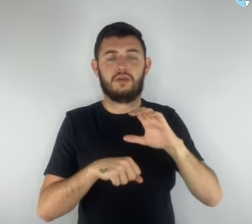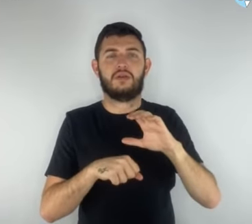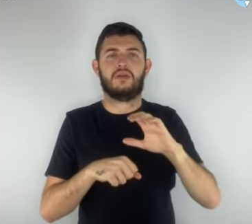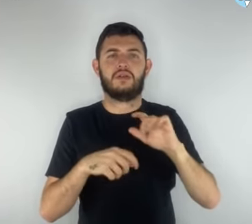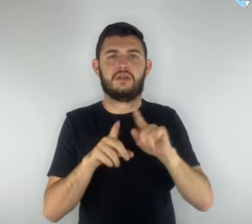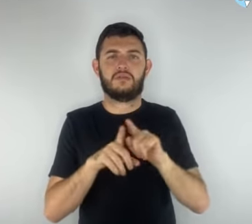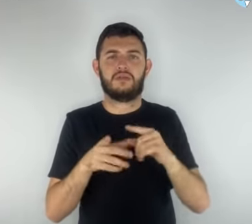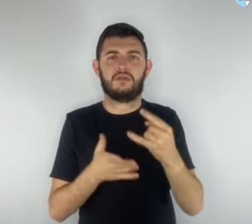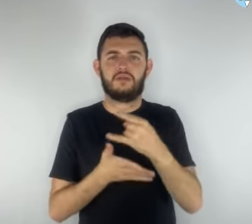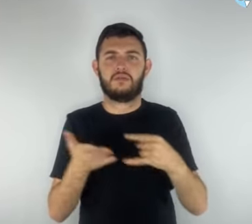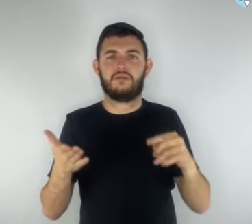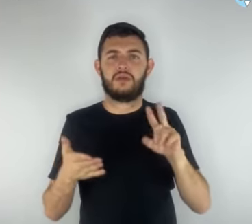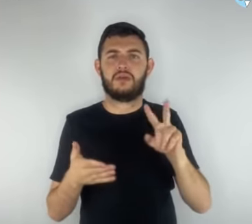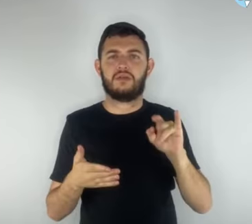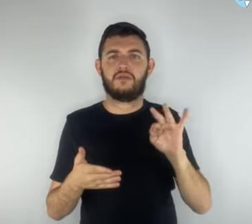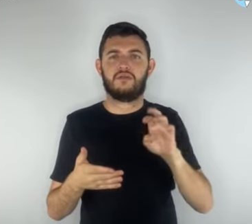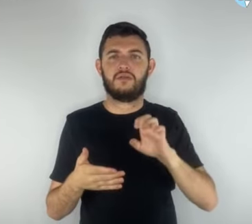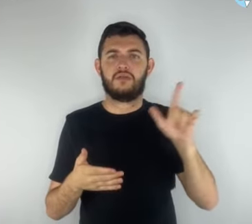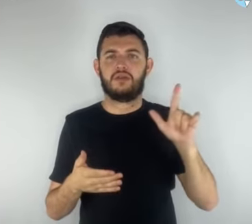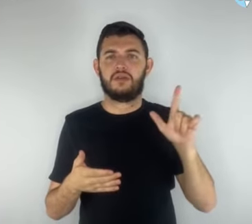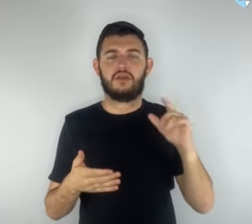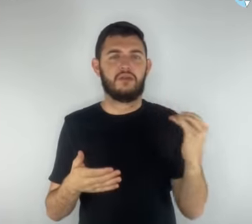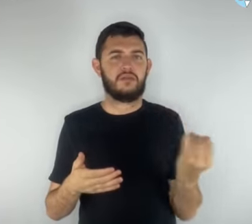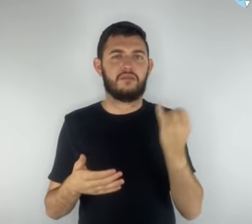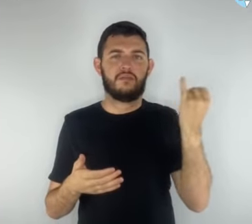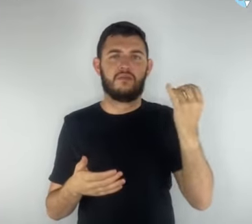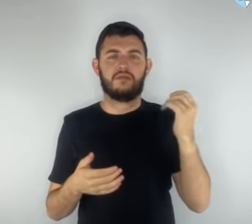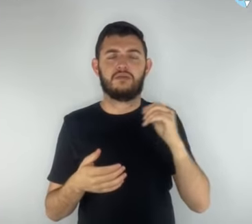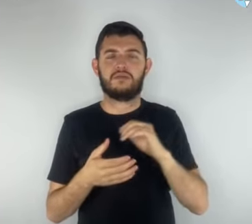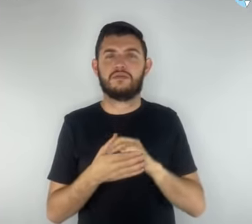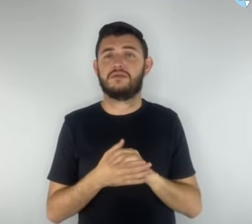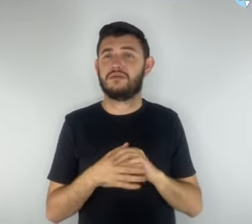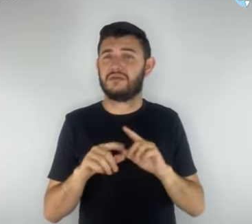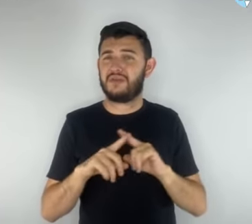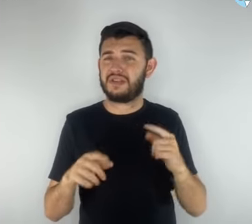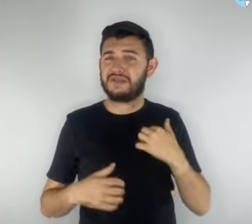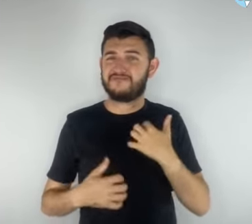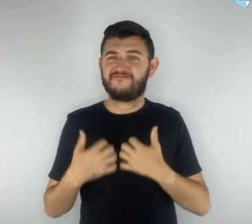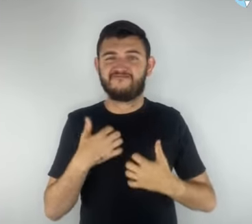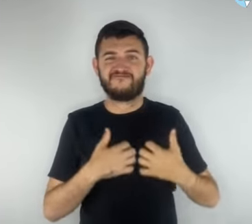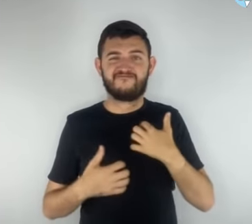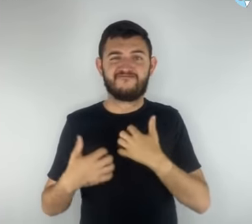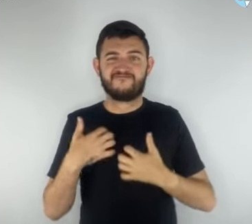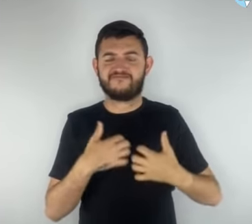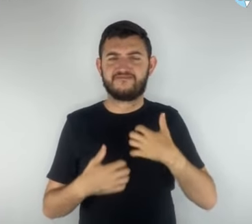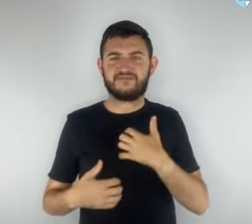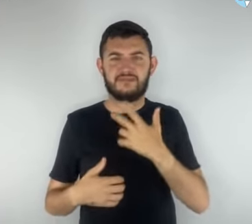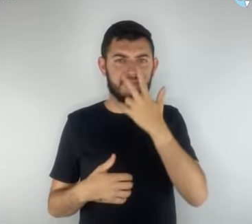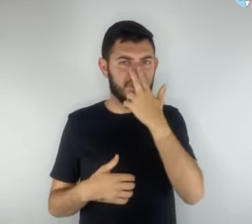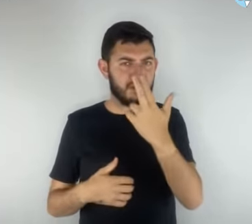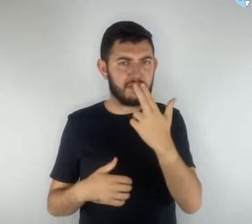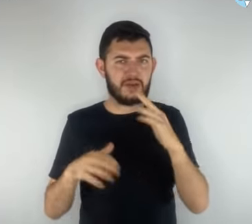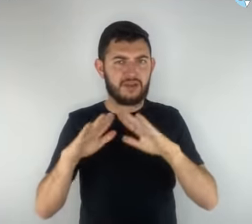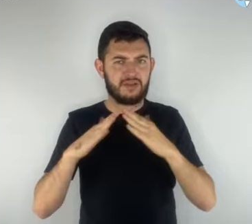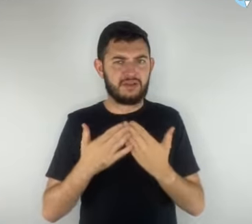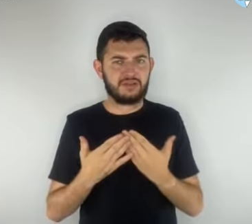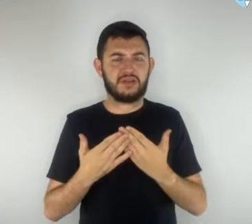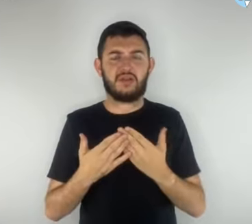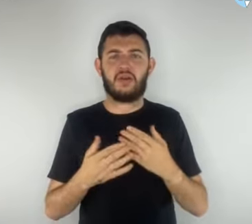tipo de estabelecimento. É frustrante. Parece que é a escola que está enrolando, que está